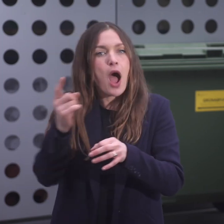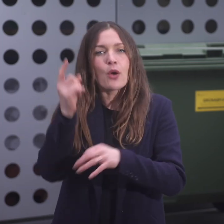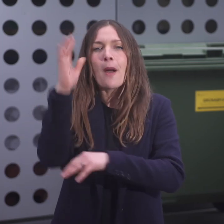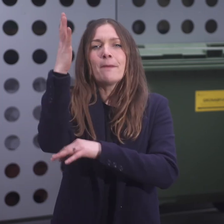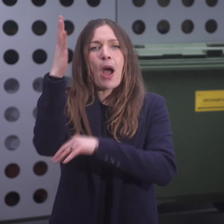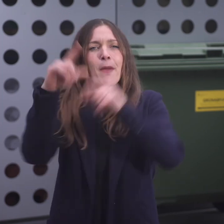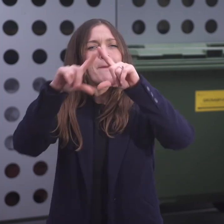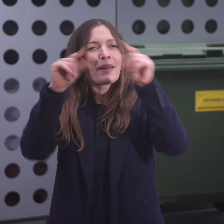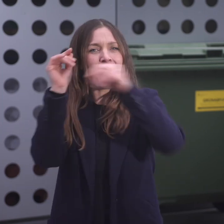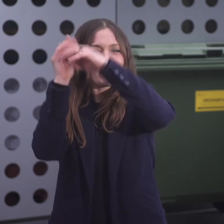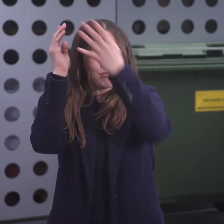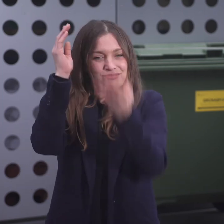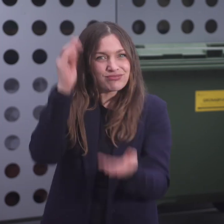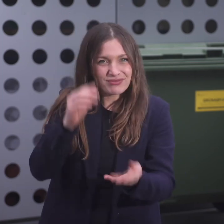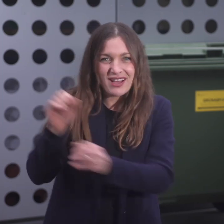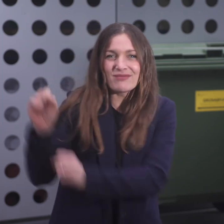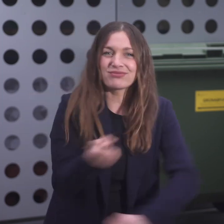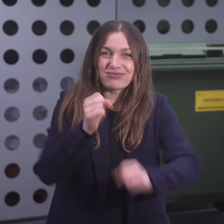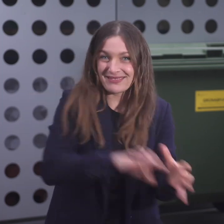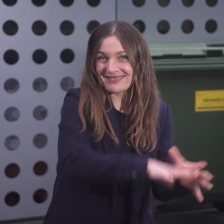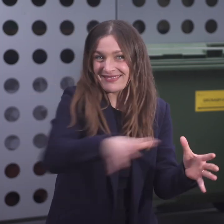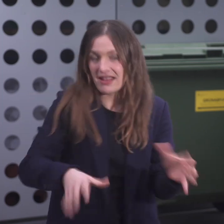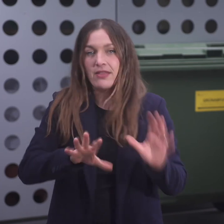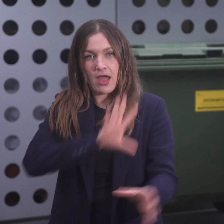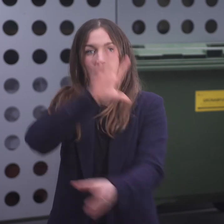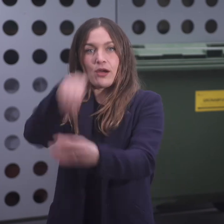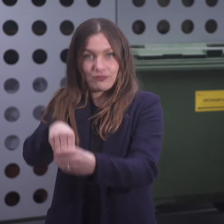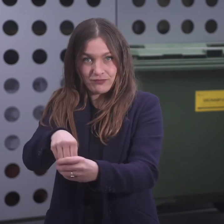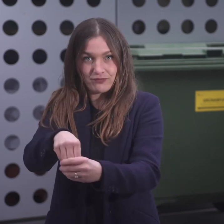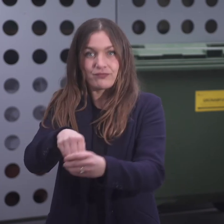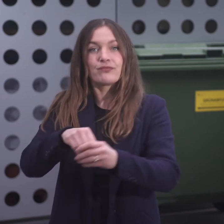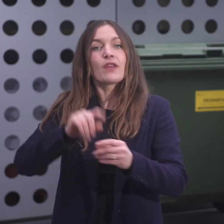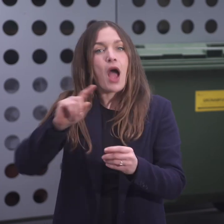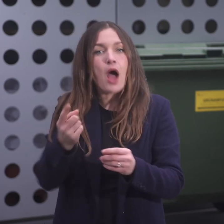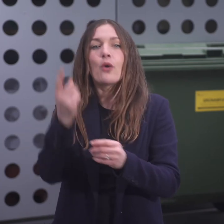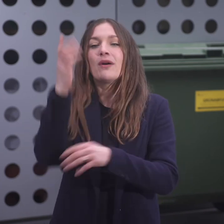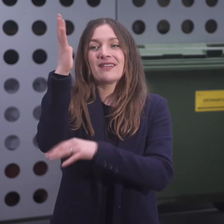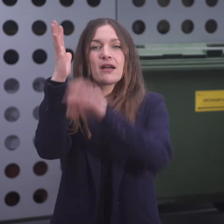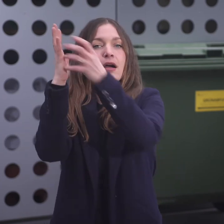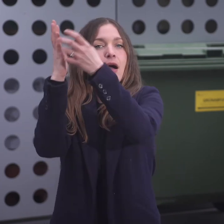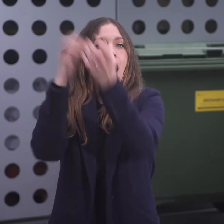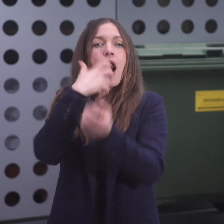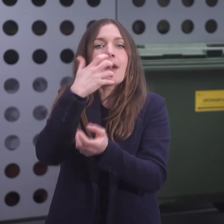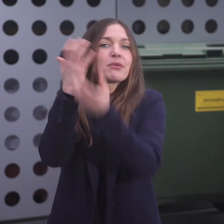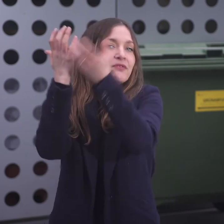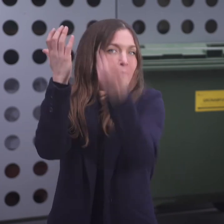Laub, Unkraut und Fallobst, wie auch Balkon- und Topfpflanzen.